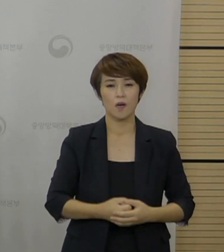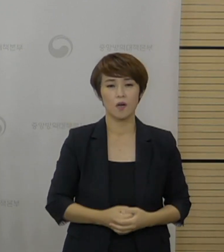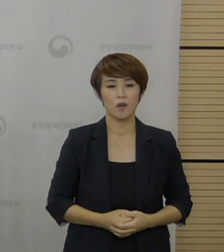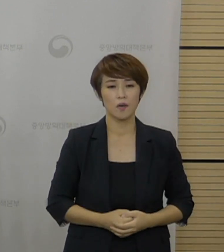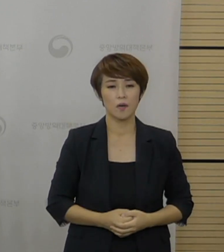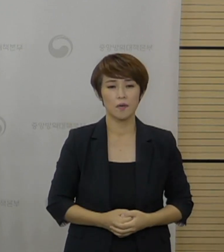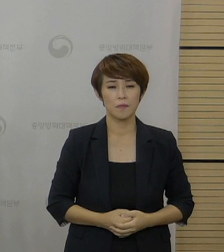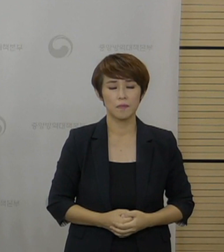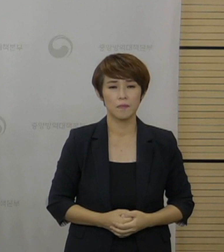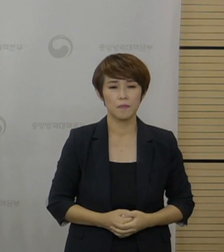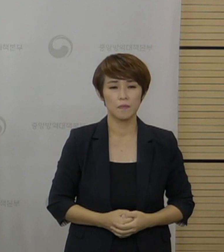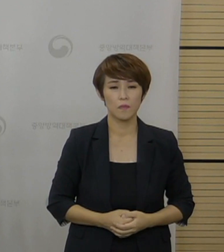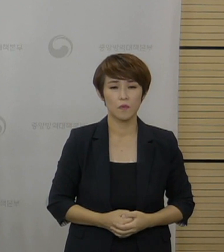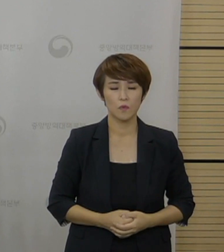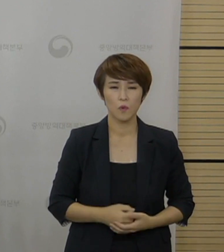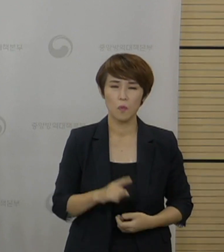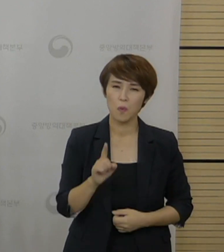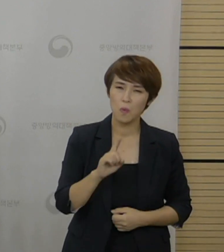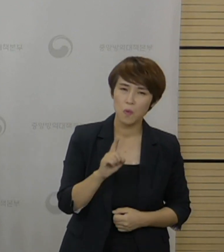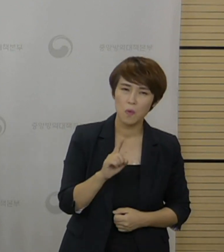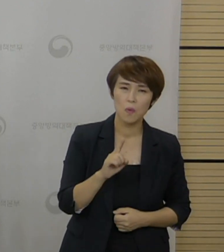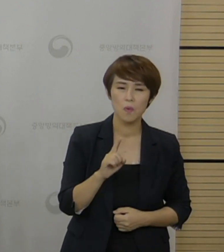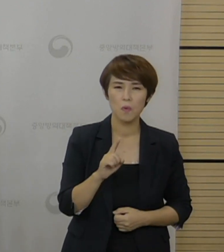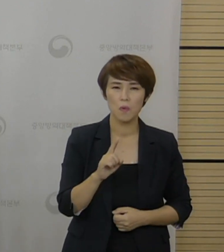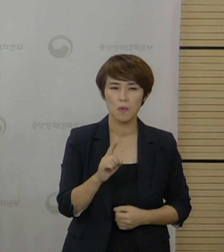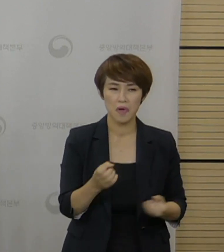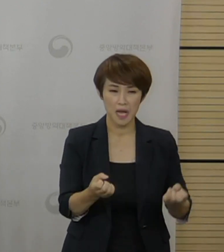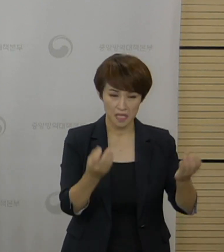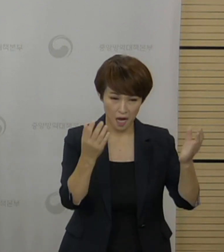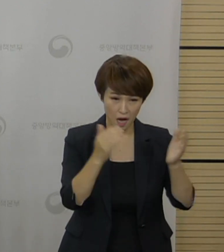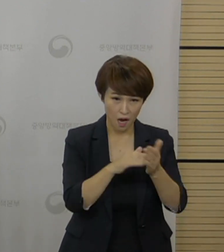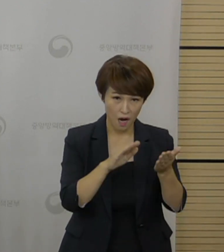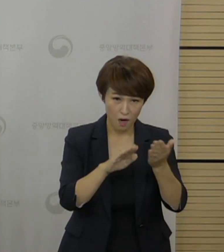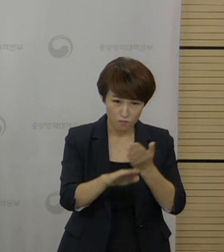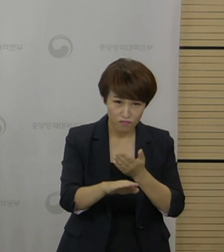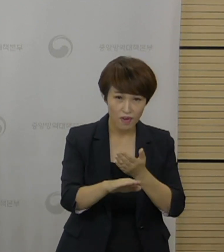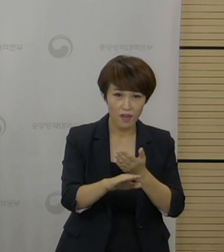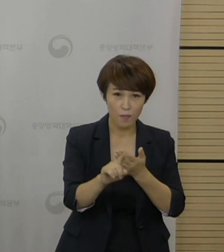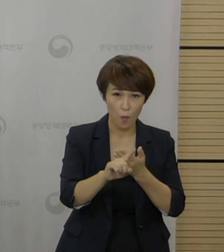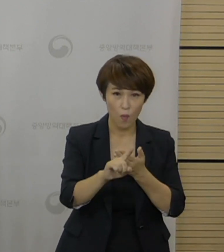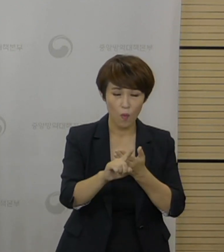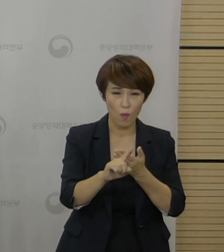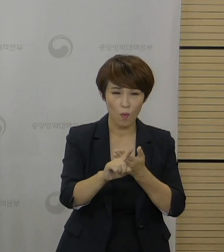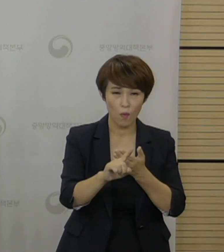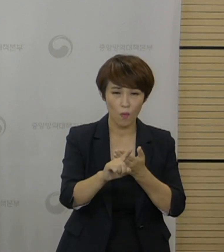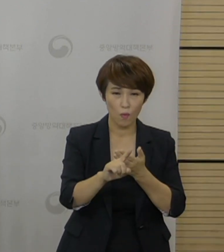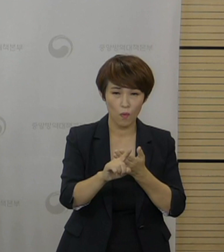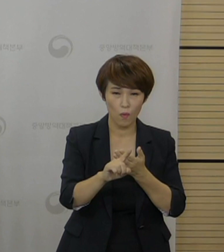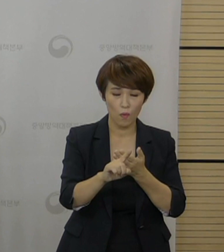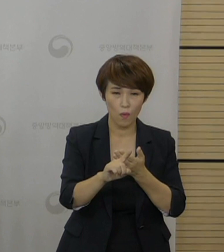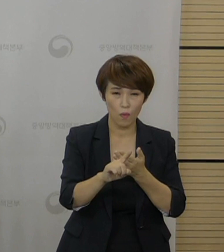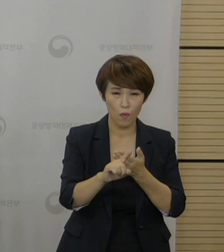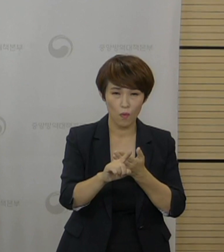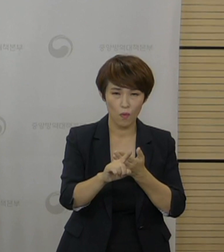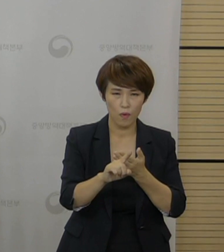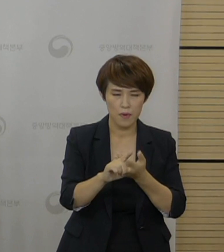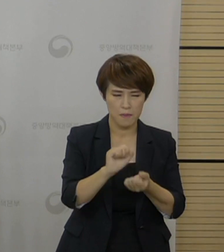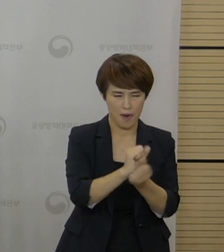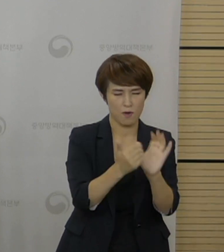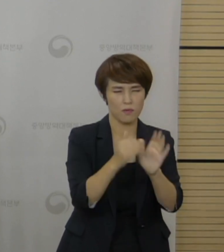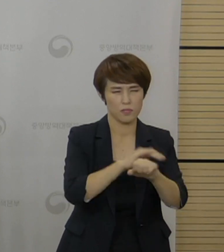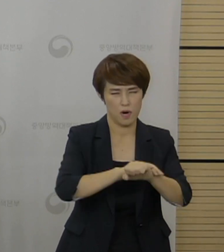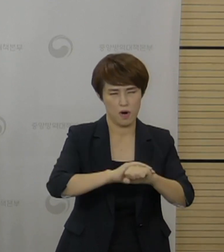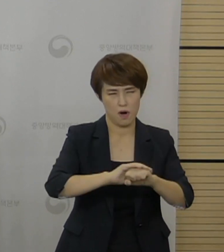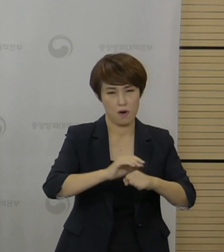행사 이후에 또 전후에서 적정 수준으로 방역관리가 될 수 있도록